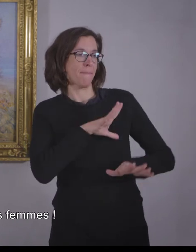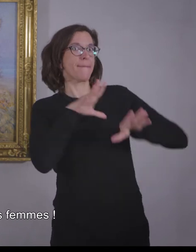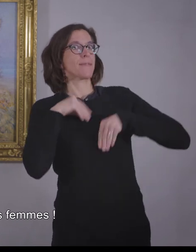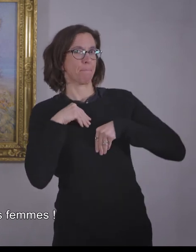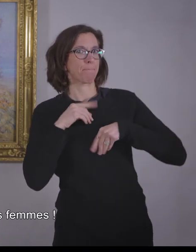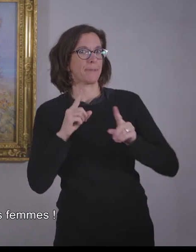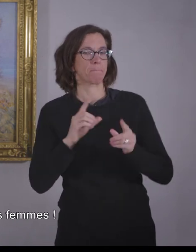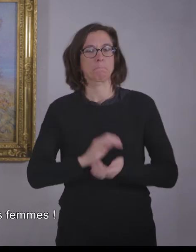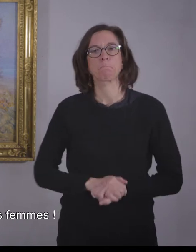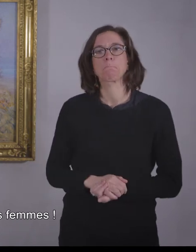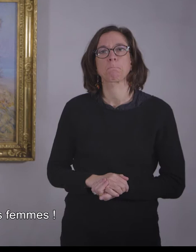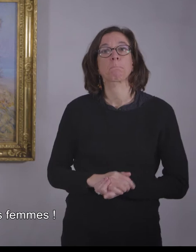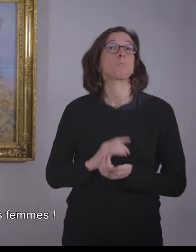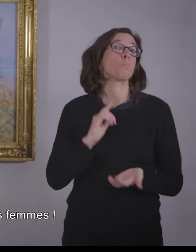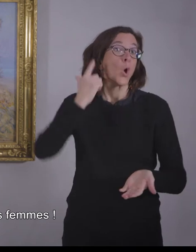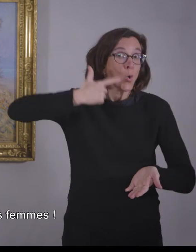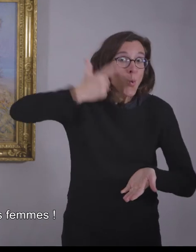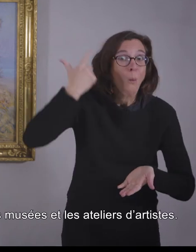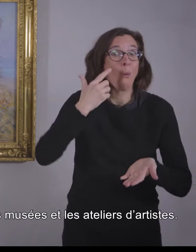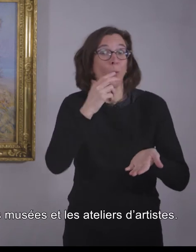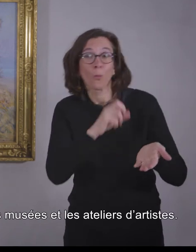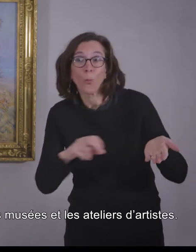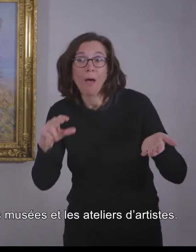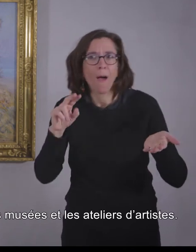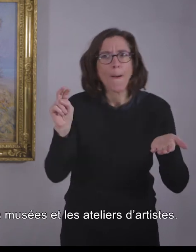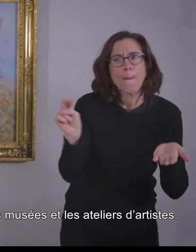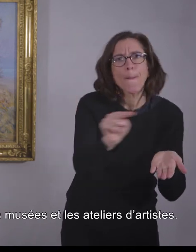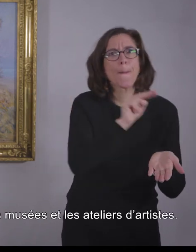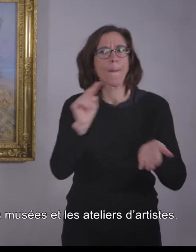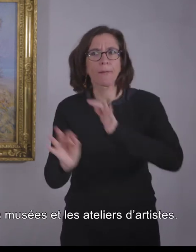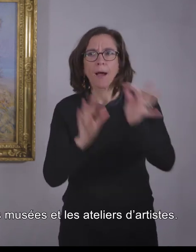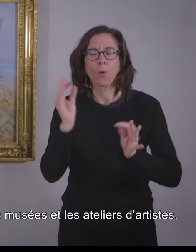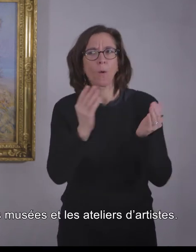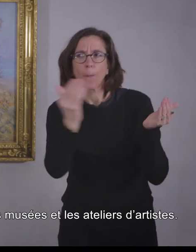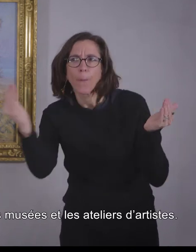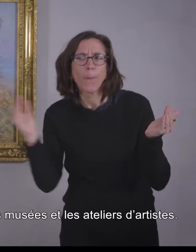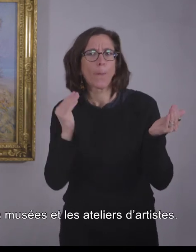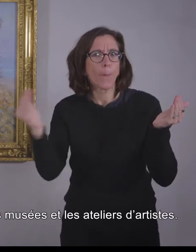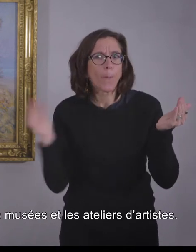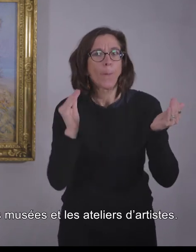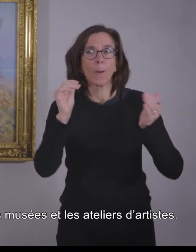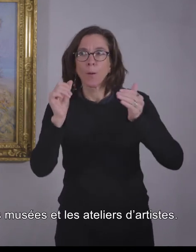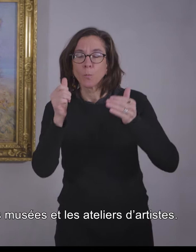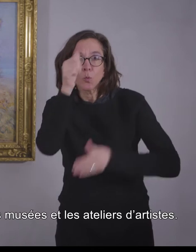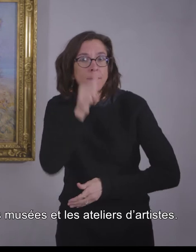À Londres, elle découvre aussi les musées, les galeries et les ateliers d'artistes.